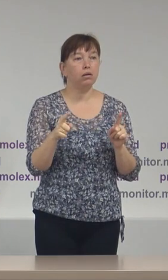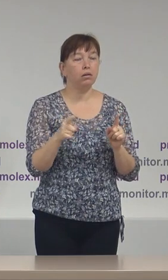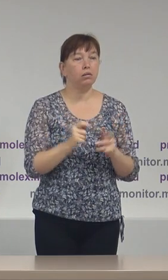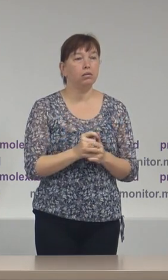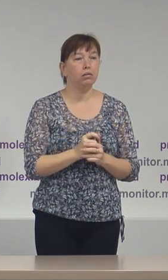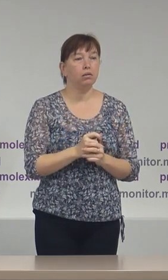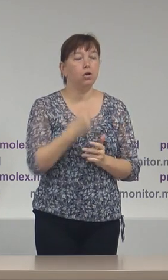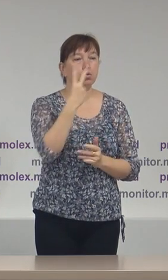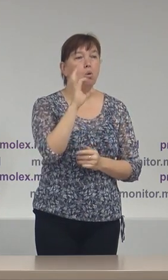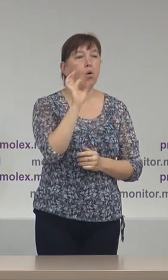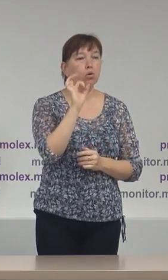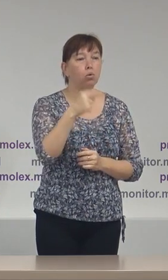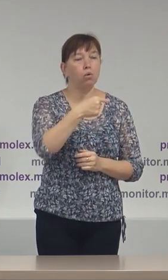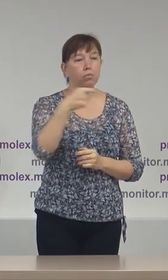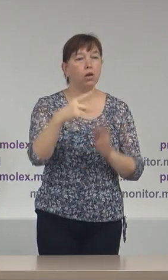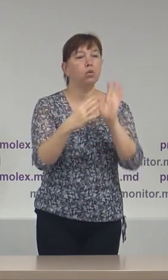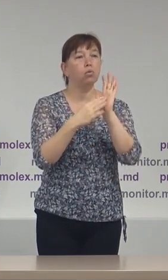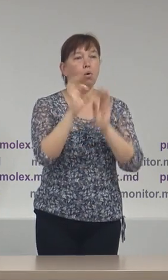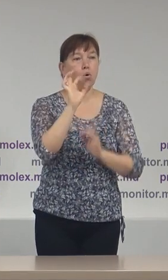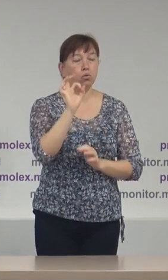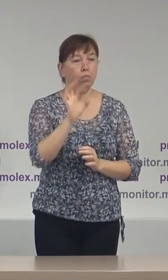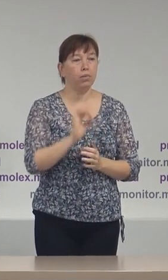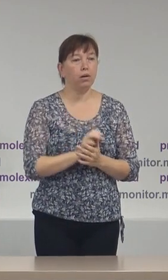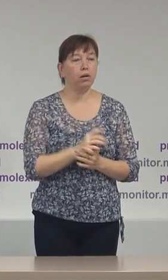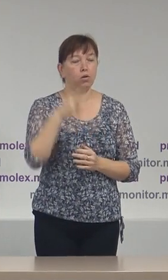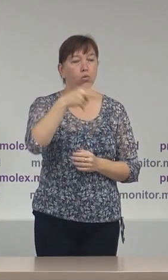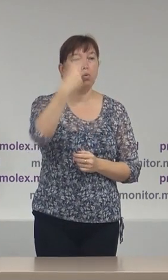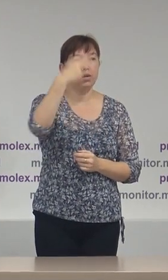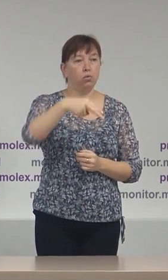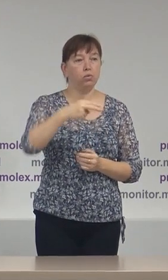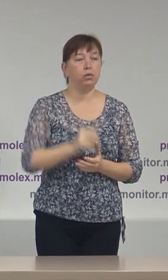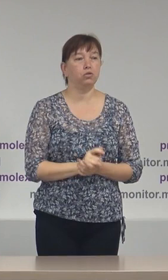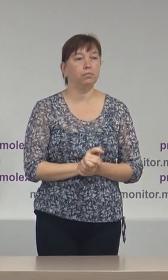2 octombrie până pe 9 octombrie 2020.